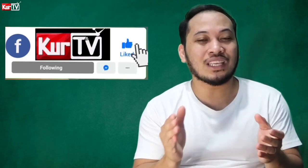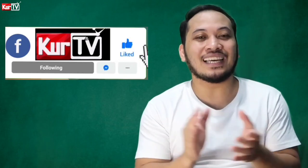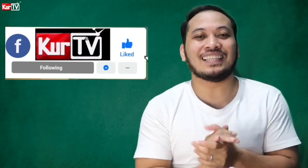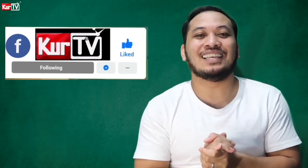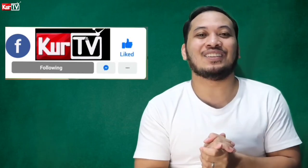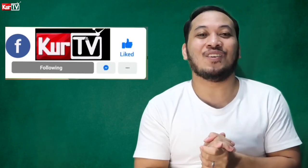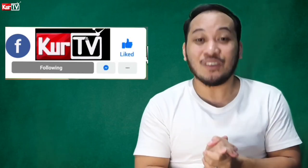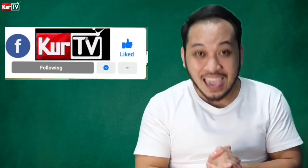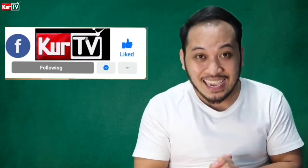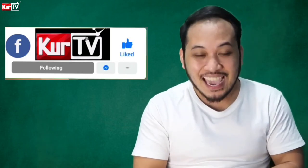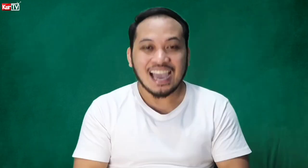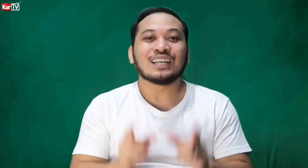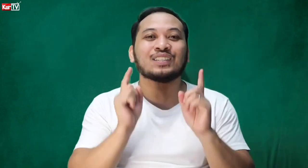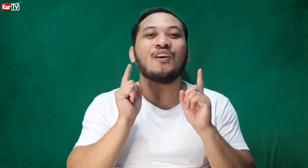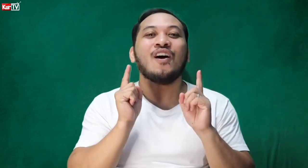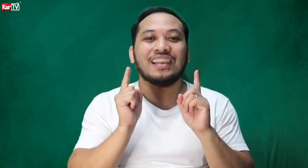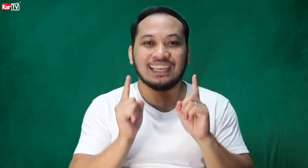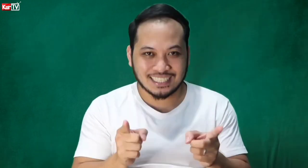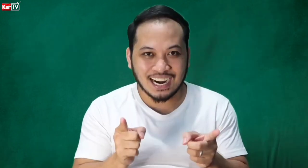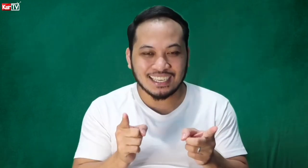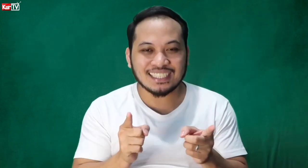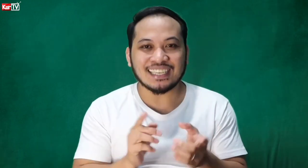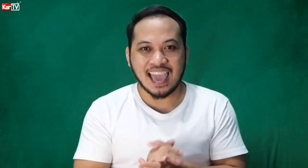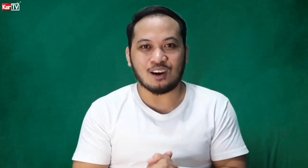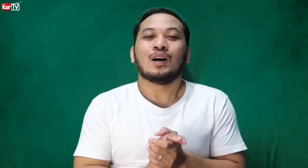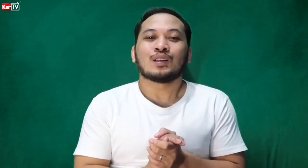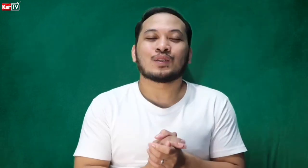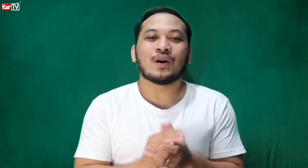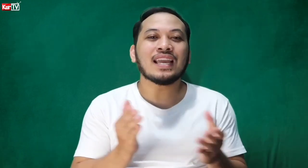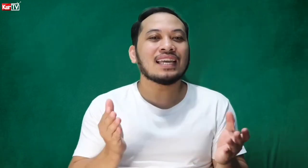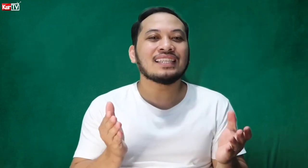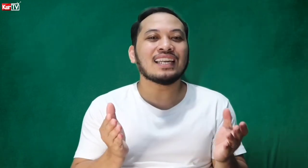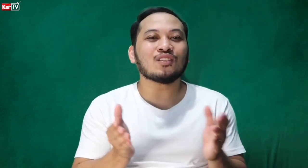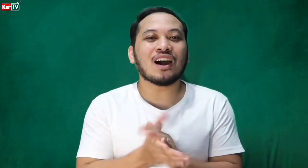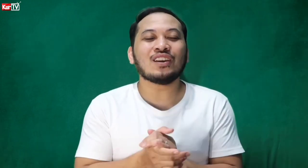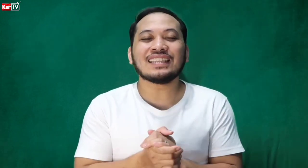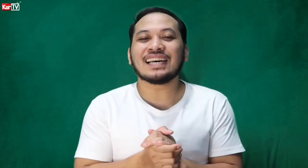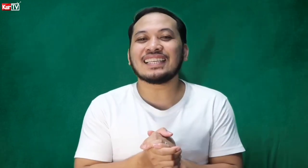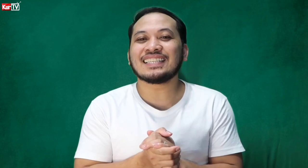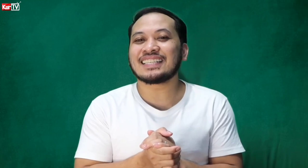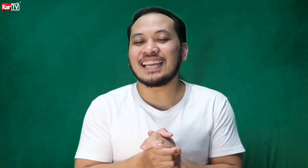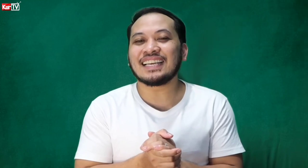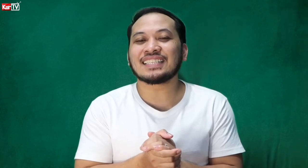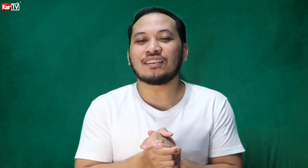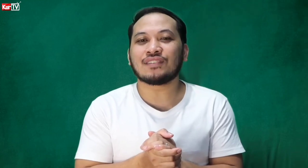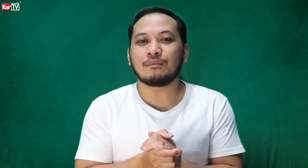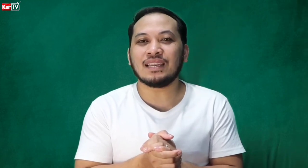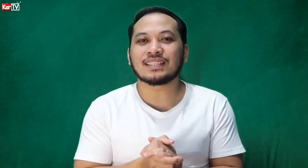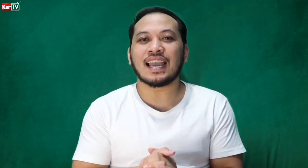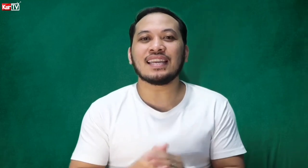din natin dito. Okay? So, let's start now. So, ayan. Ganito nga ulit natin ni si Senyas ang family sign.